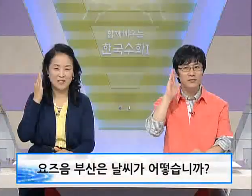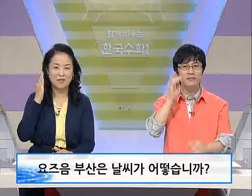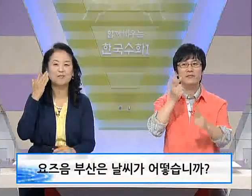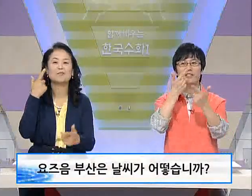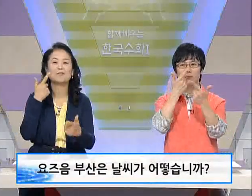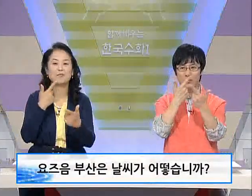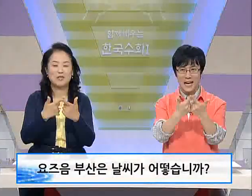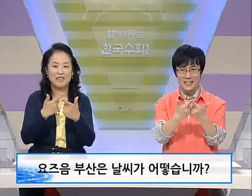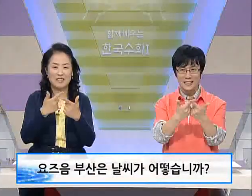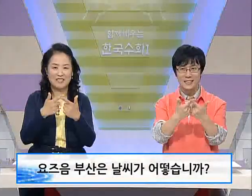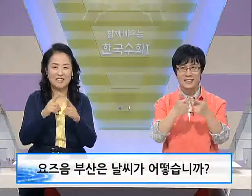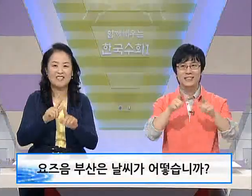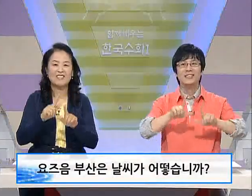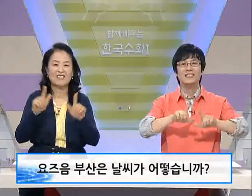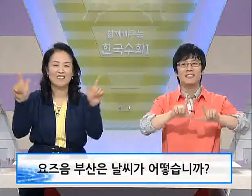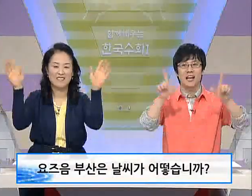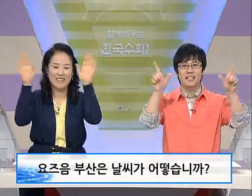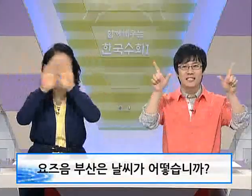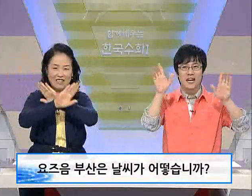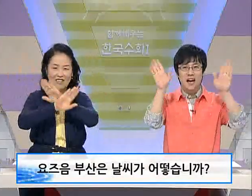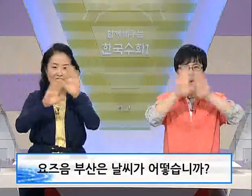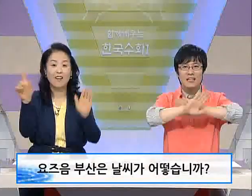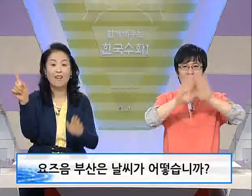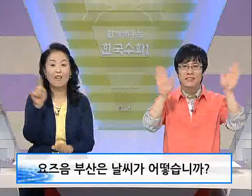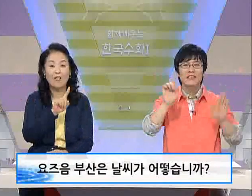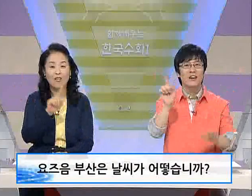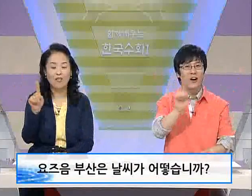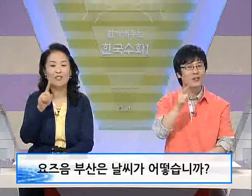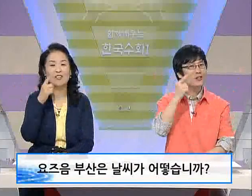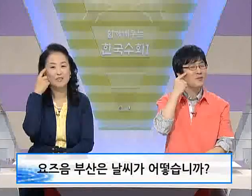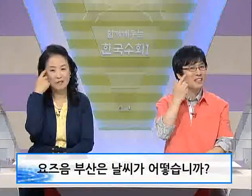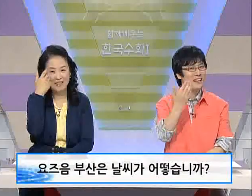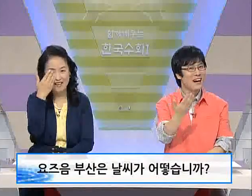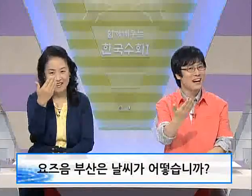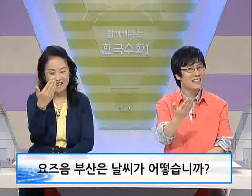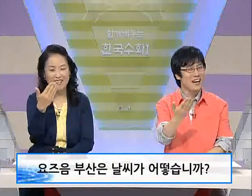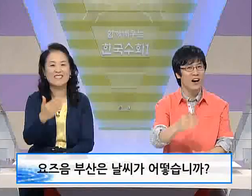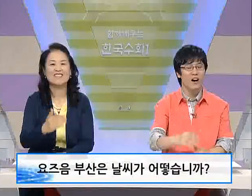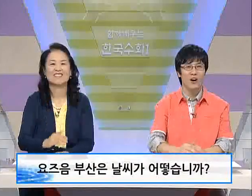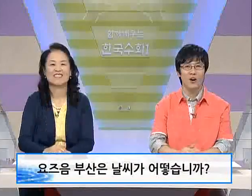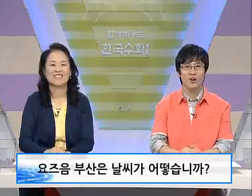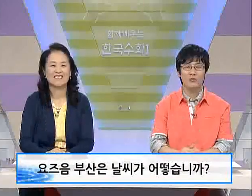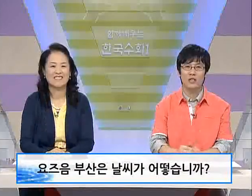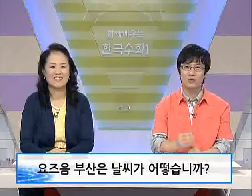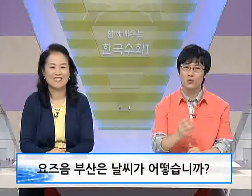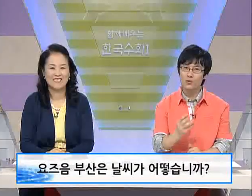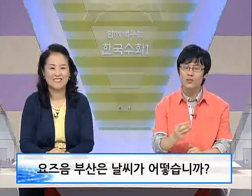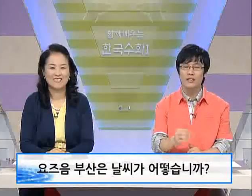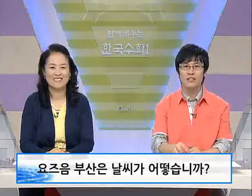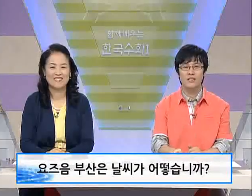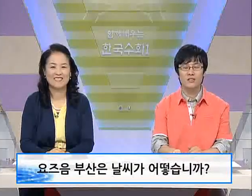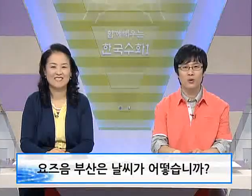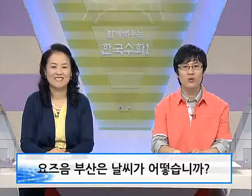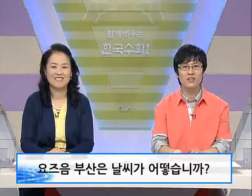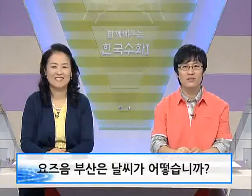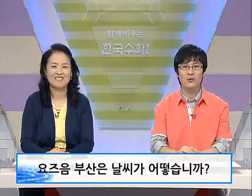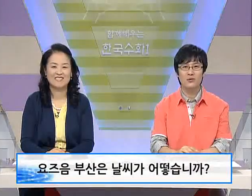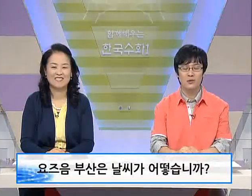요즘 부산은 날씨가 어떻습니까? 자, 이 문장 조금 길어서 혼란하지만, 혼란스러울 수도